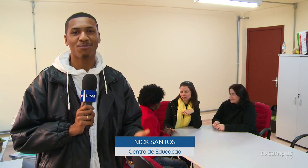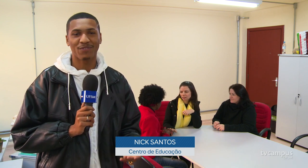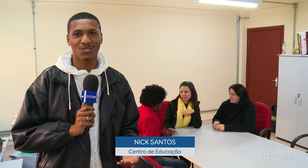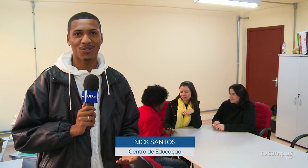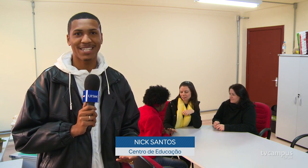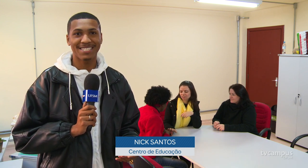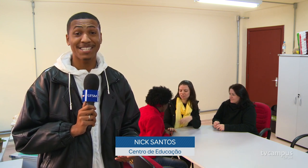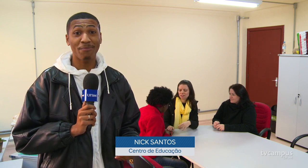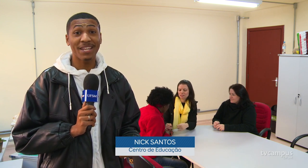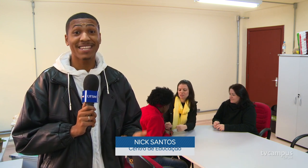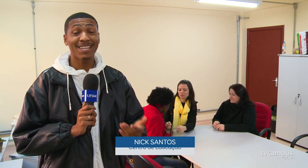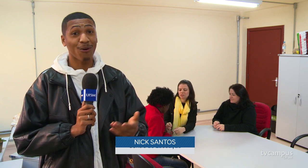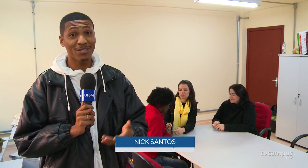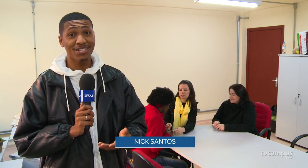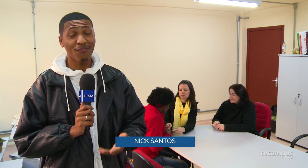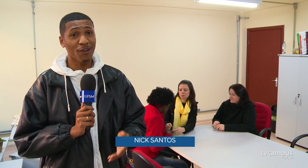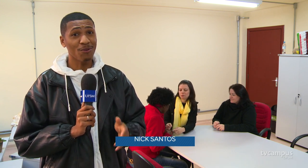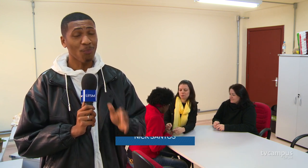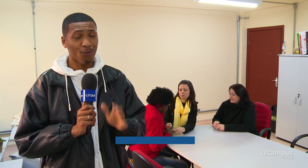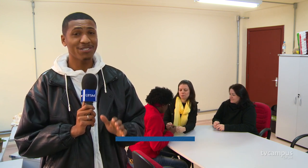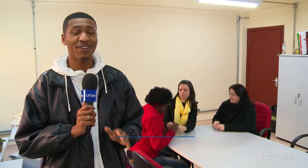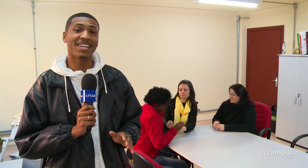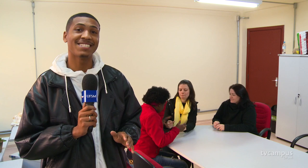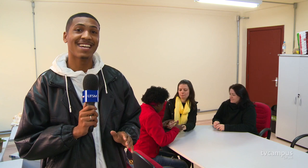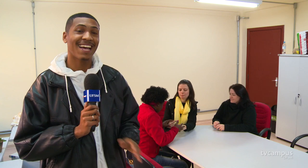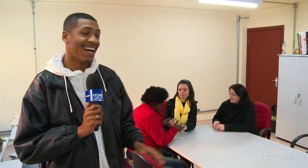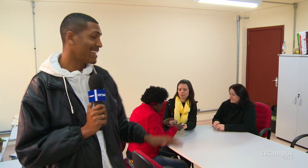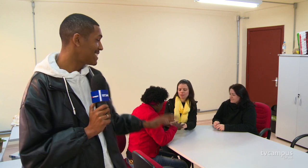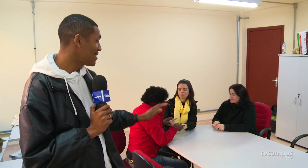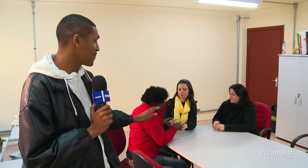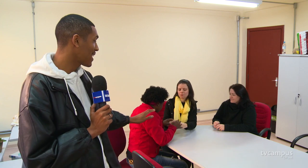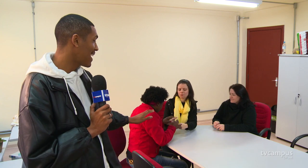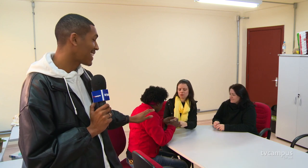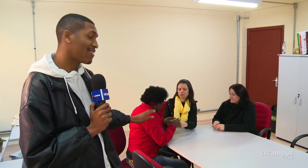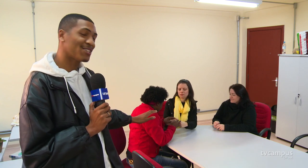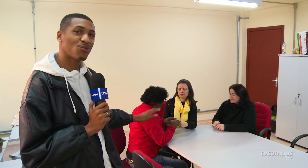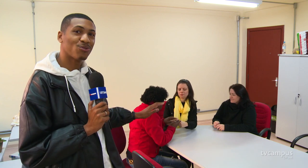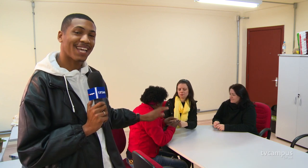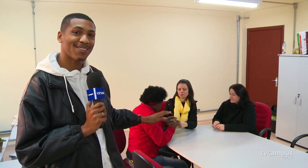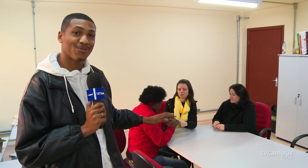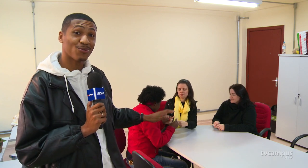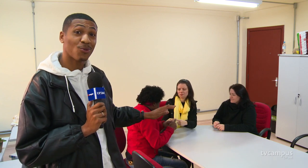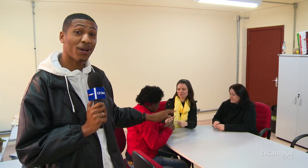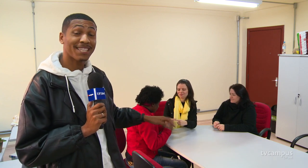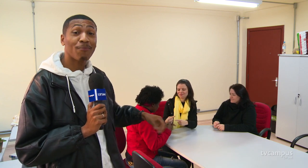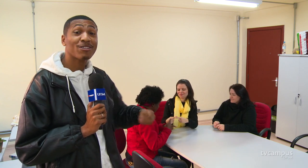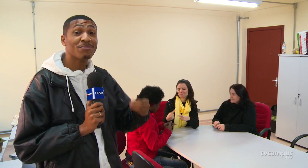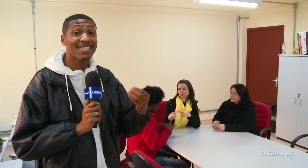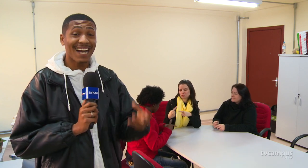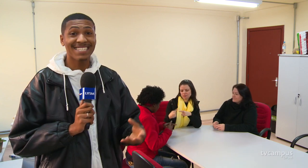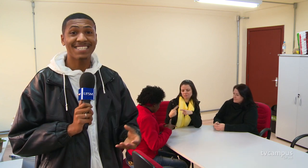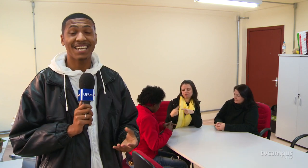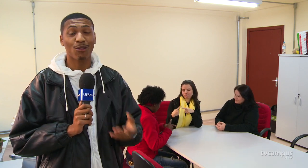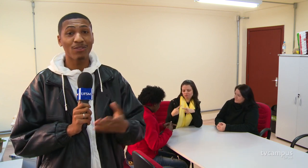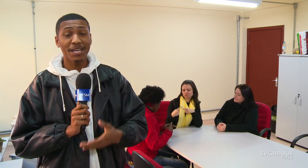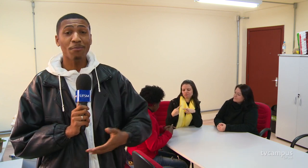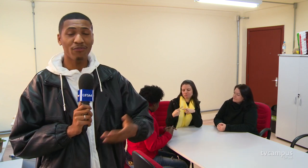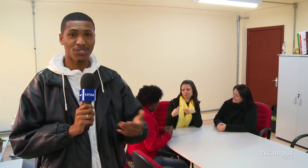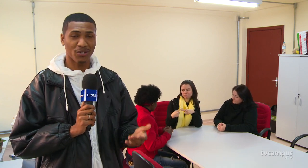professoras e a de aprender da Ruth foi um pouco diferente. Assim, através do contato, do toque e da proximidade entre aluna e professora,